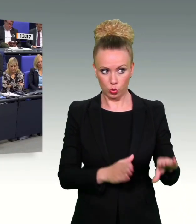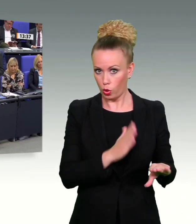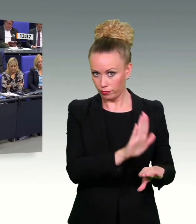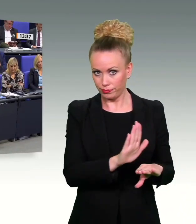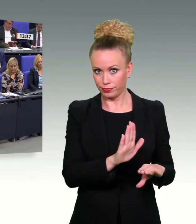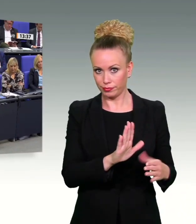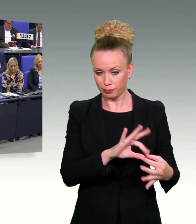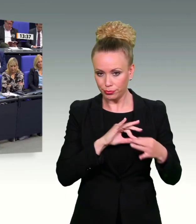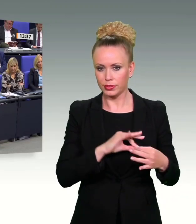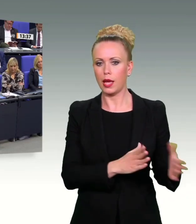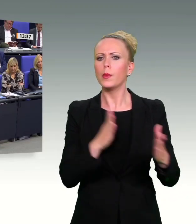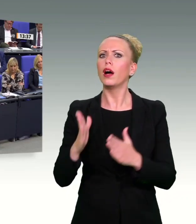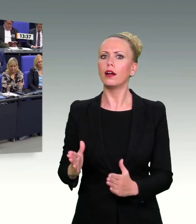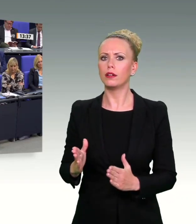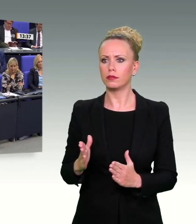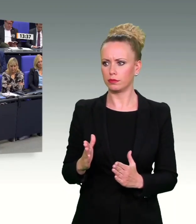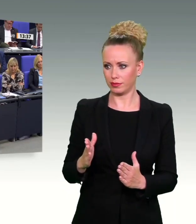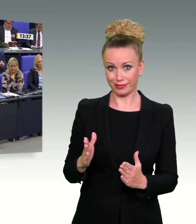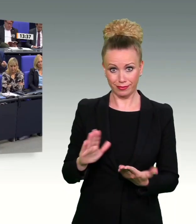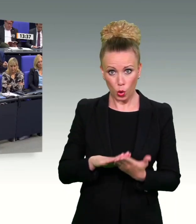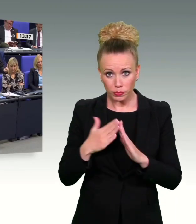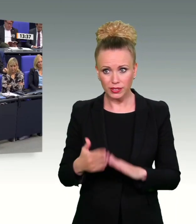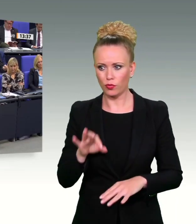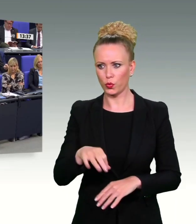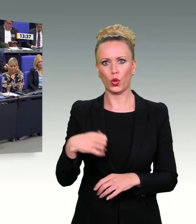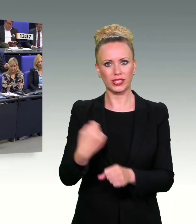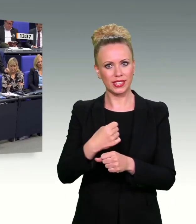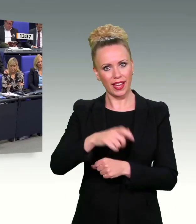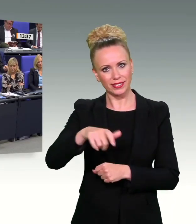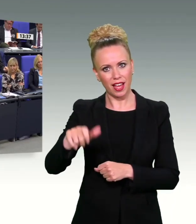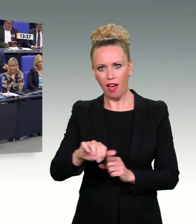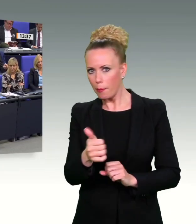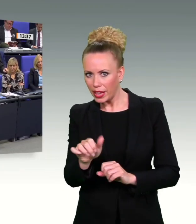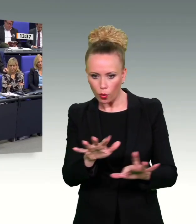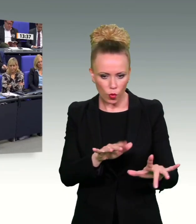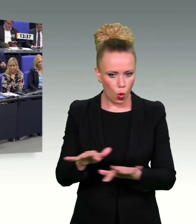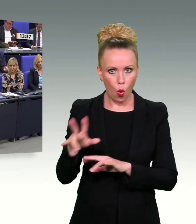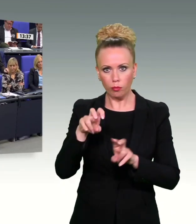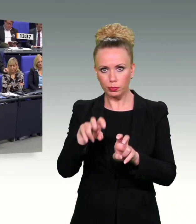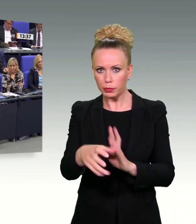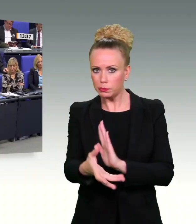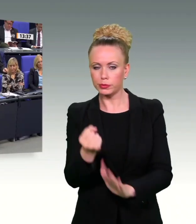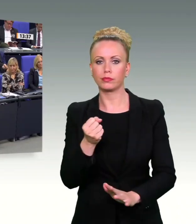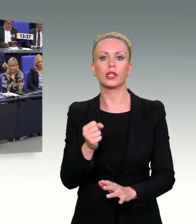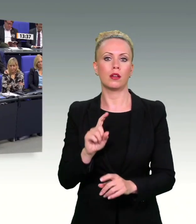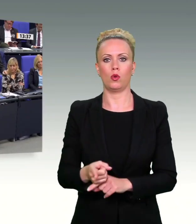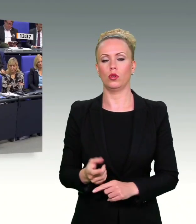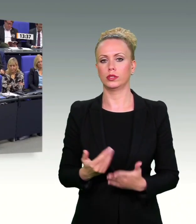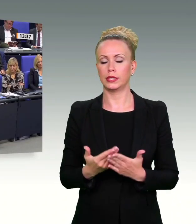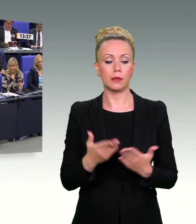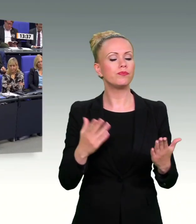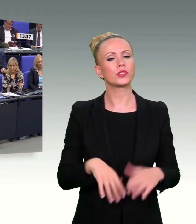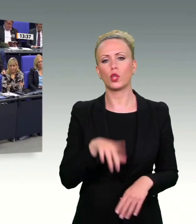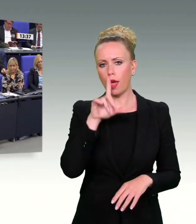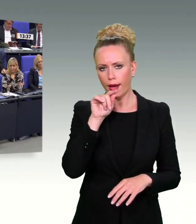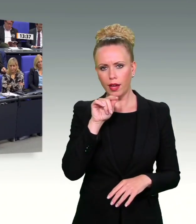nicht die Möglichkeit gibt, Täter zu ermitteln für Ihre Taten. Sie können den Fall, das ist jetzt nicht Kindesmissbrauch, von Hanau,